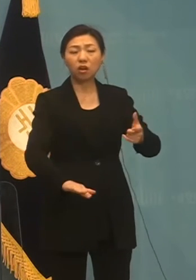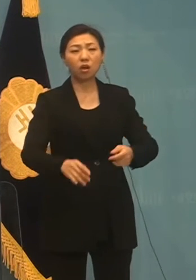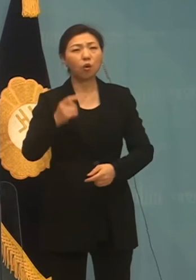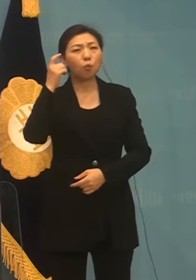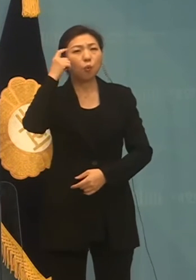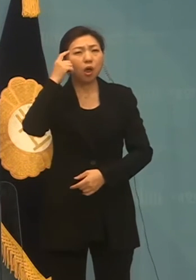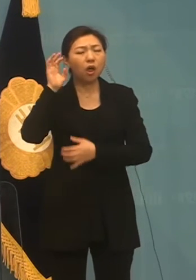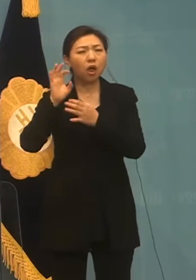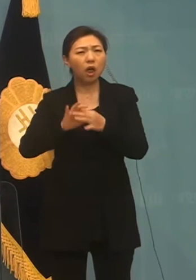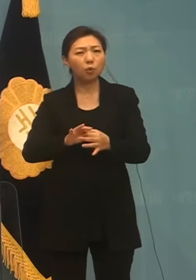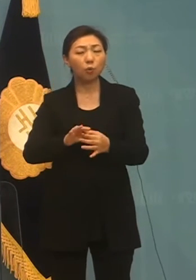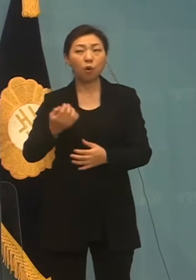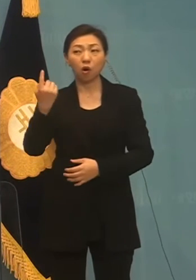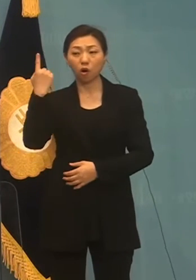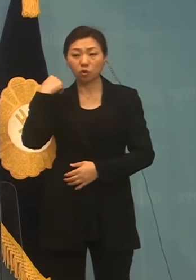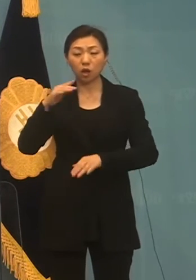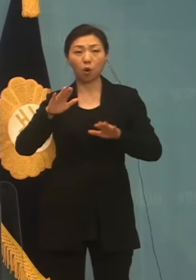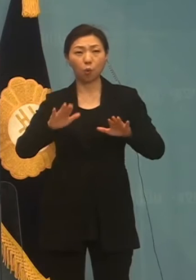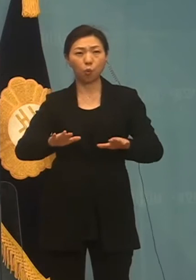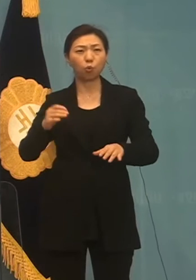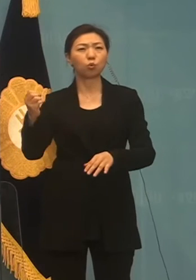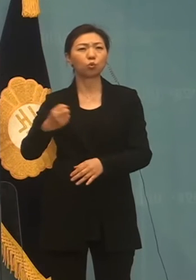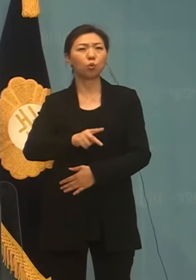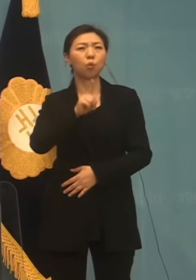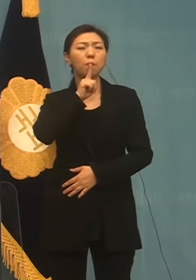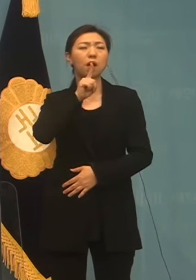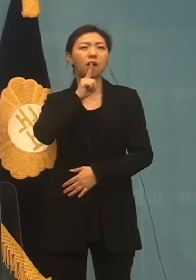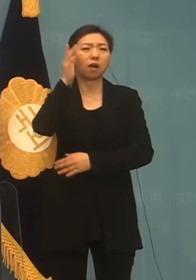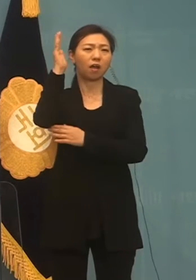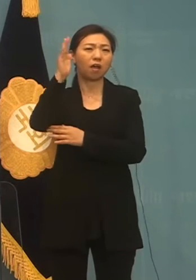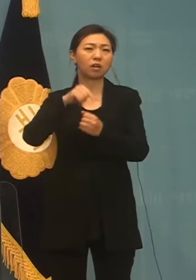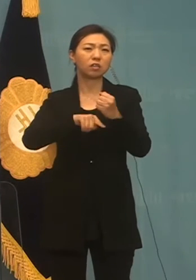주장을 어제와 같은 논리로 또 반복했습니다.